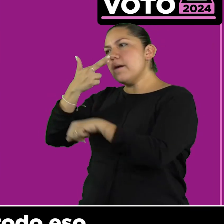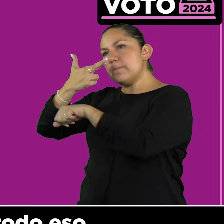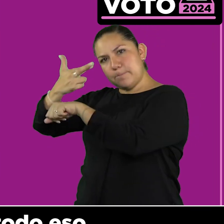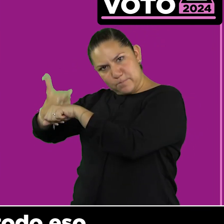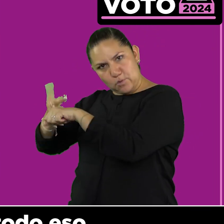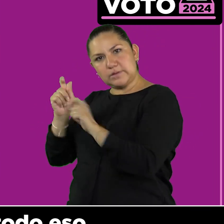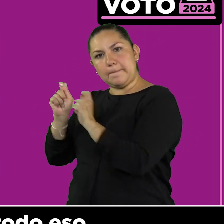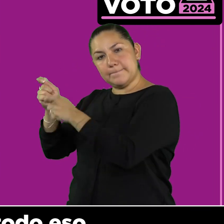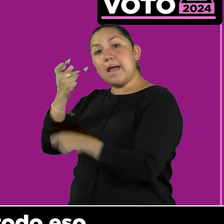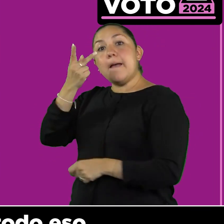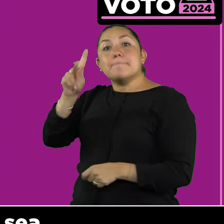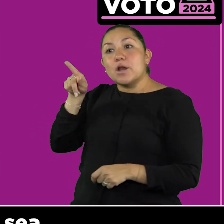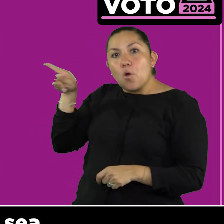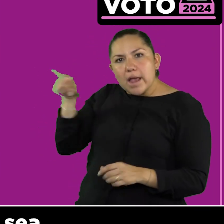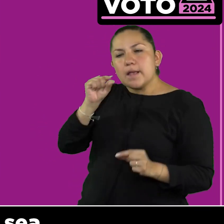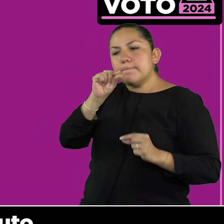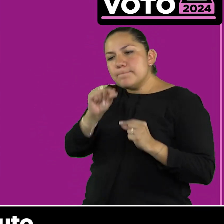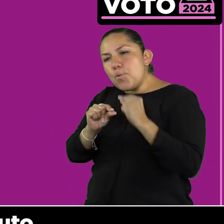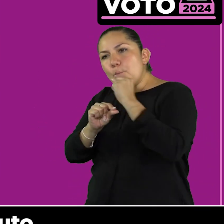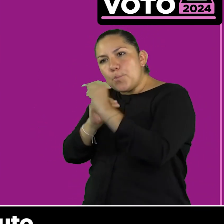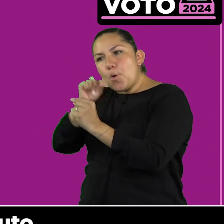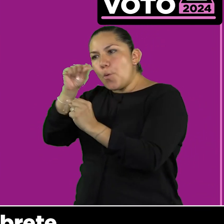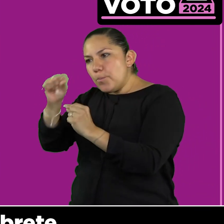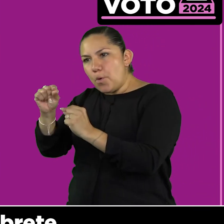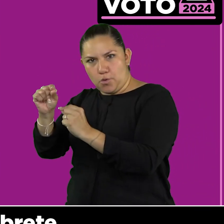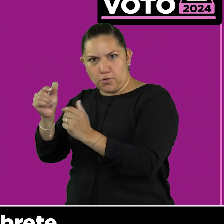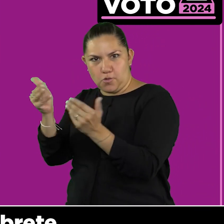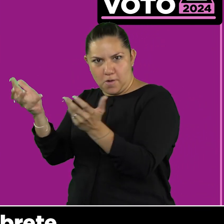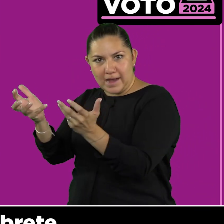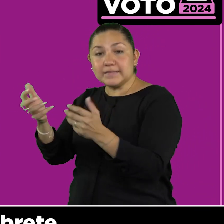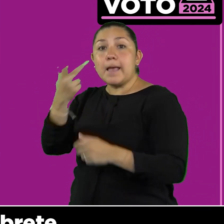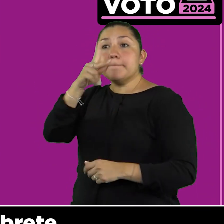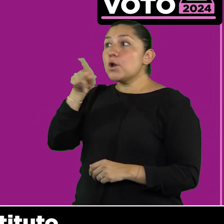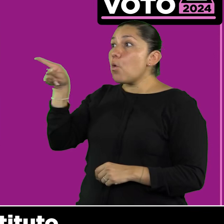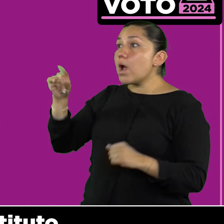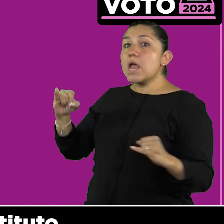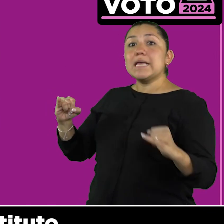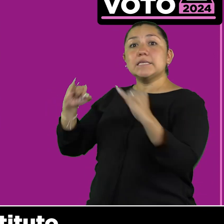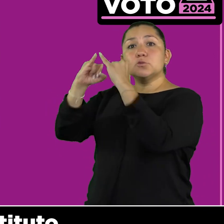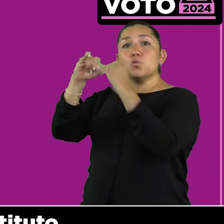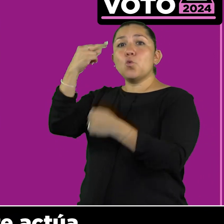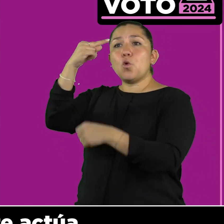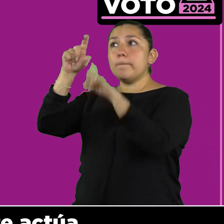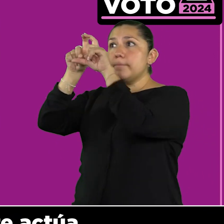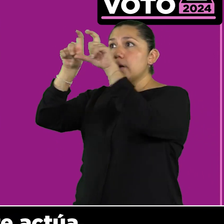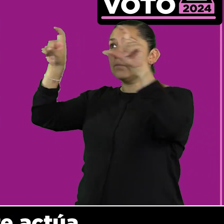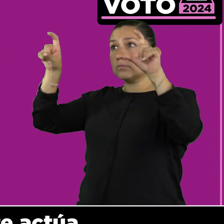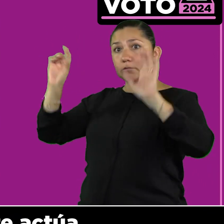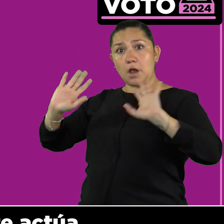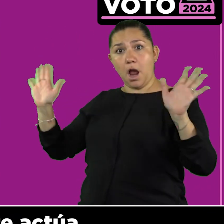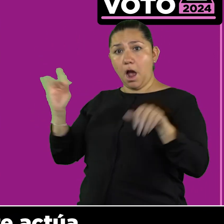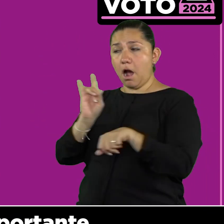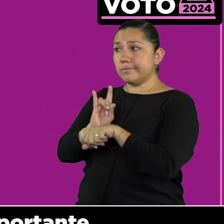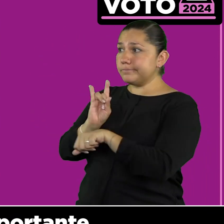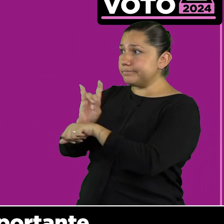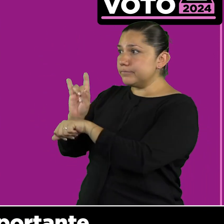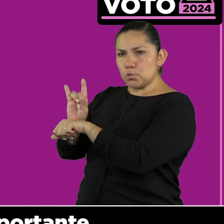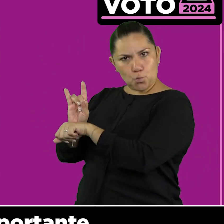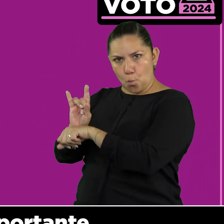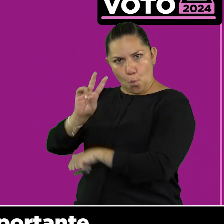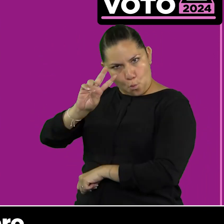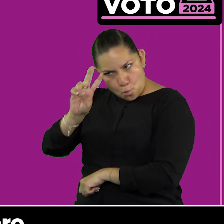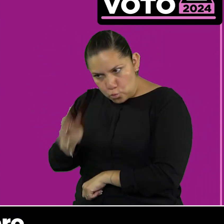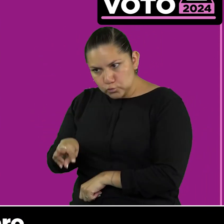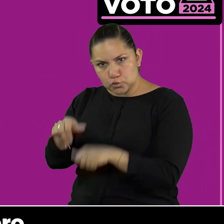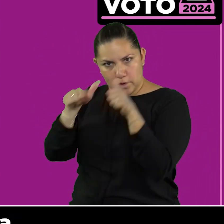se dedique a trabajar en todo eso, pero que sea un instituto no de membrete, sino un instituto que realmente actúe. Por eso es